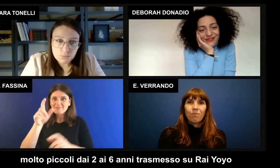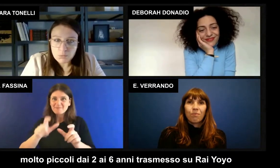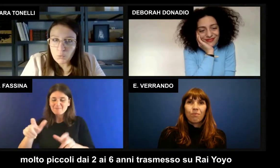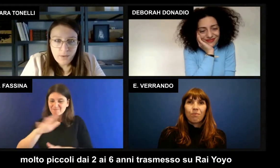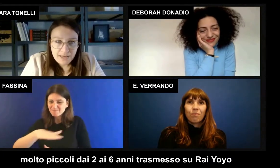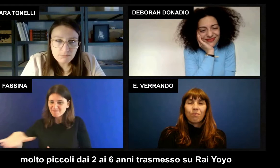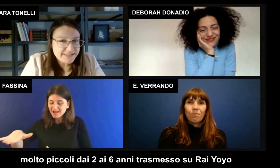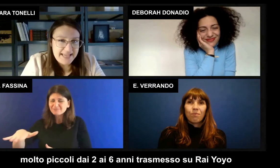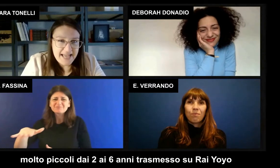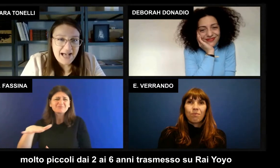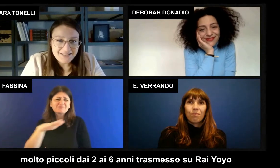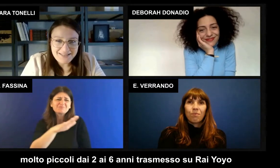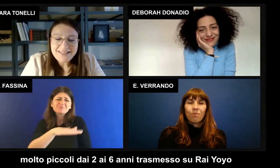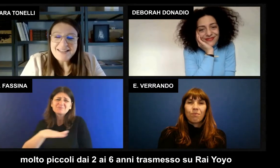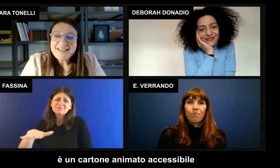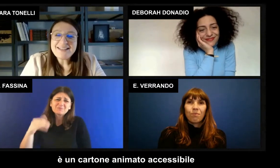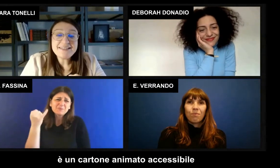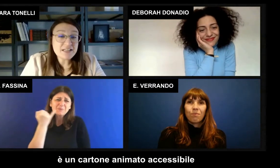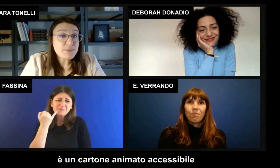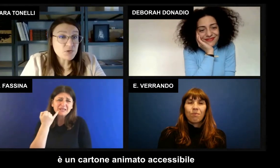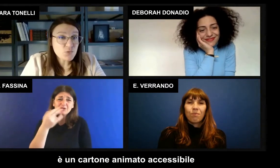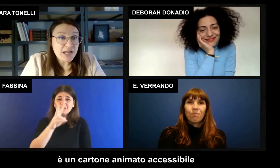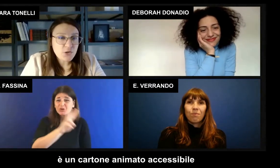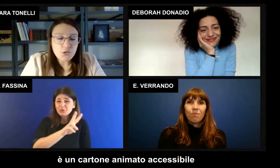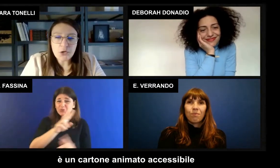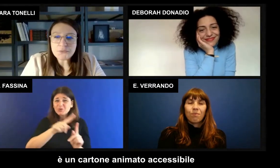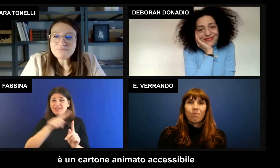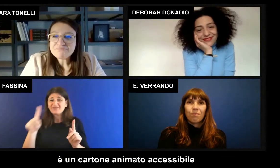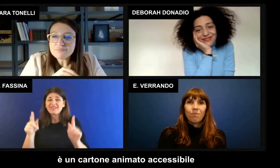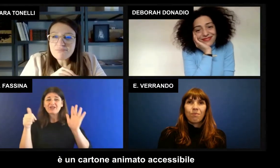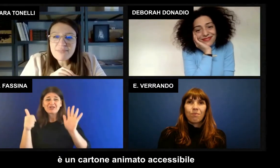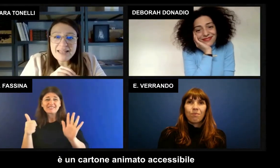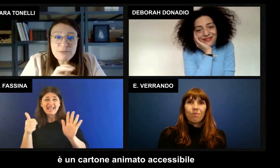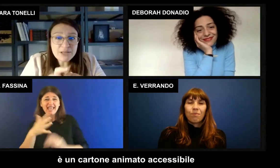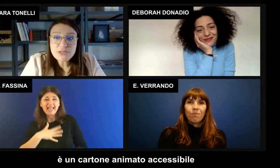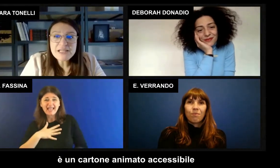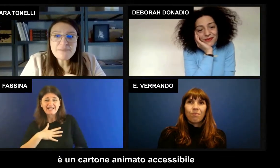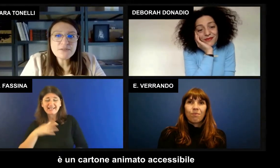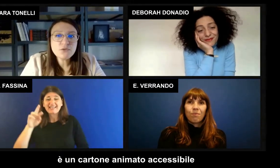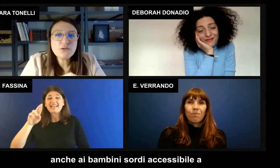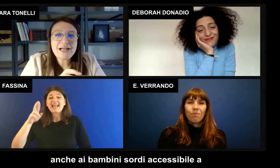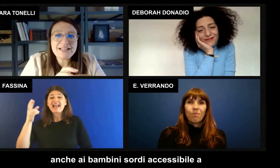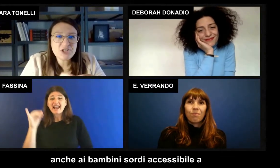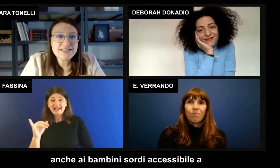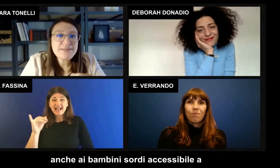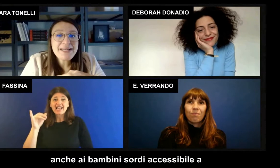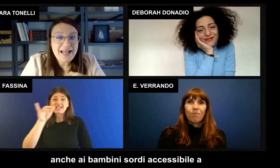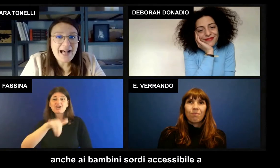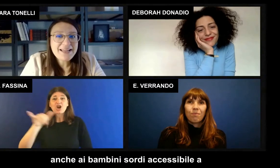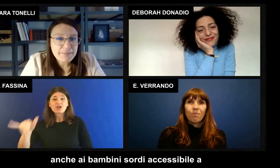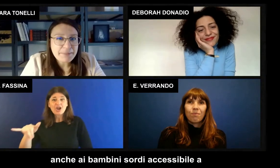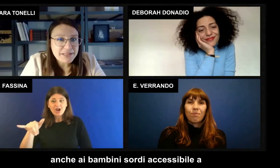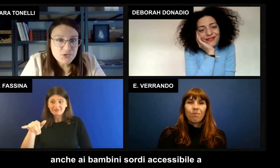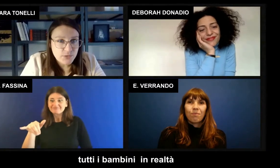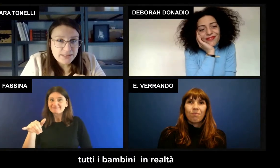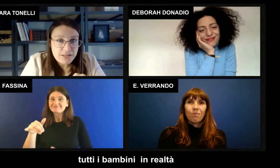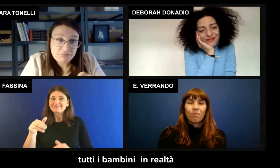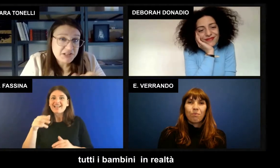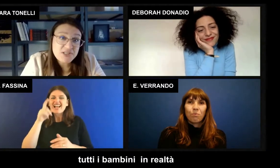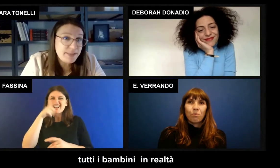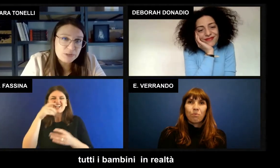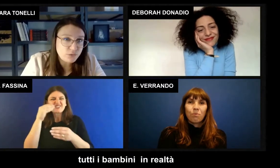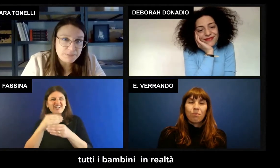dai 2-6 anni trasmesso su Rai Yoyo è un cartone animato accessibile anche ai bambini